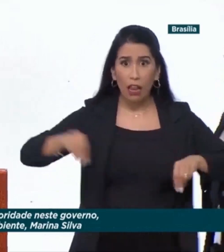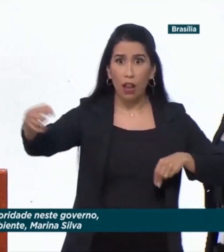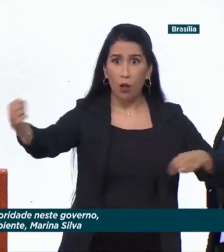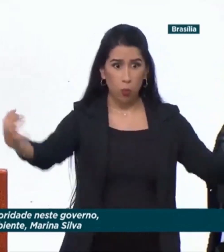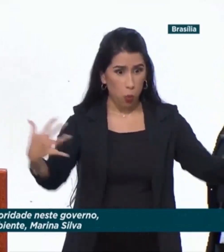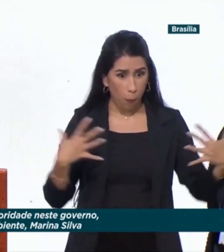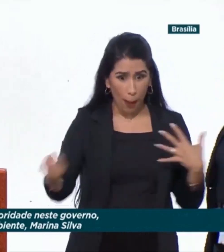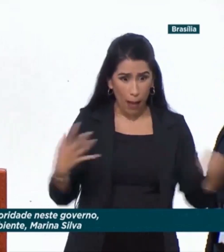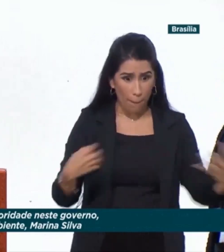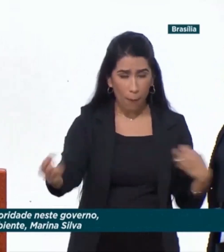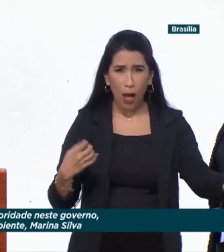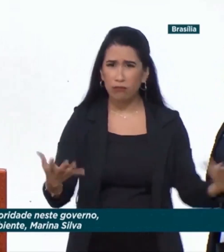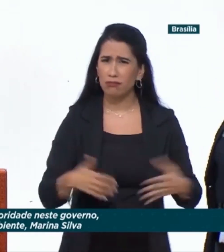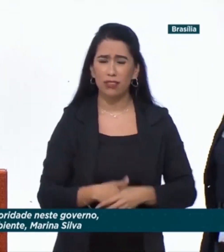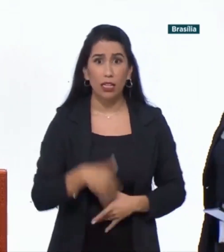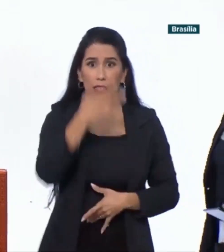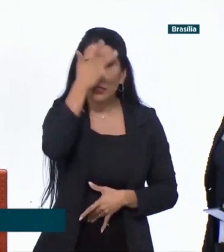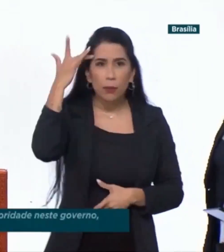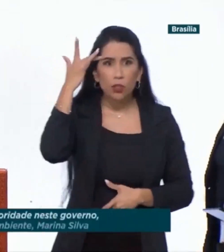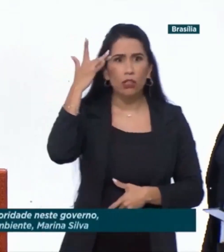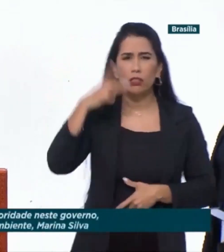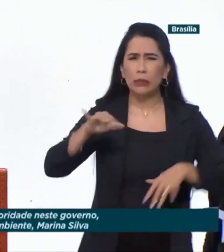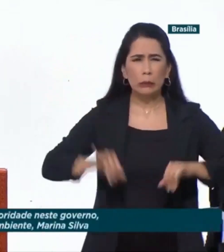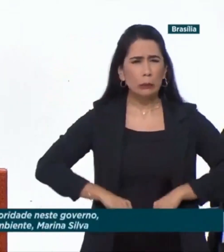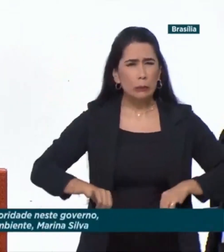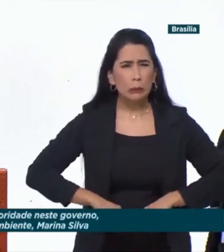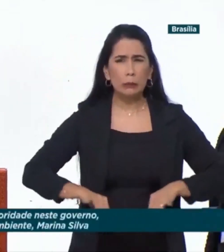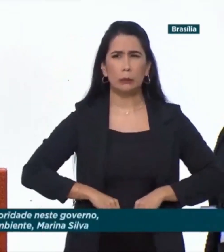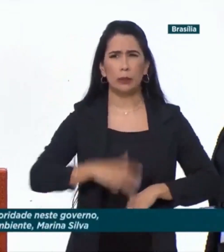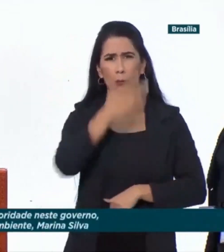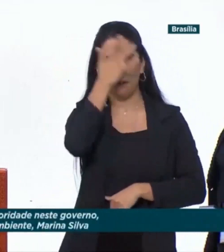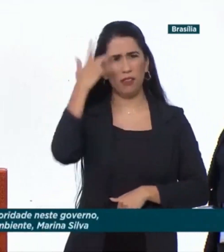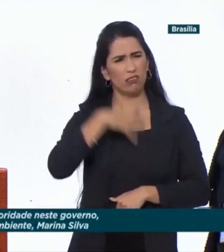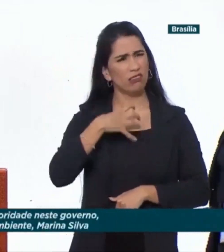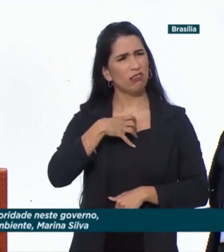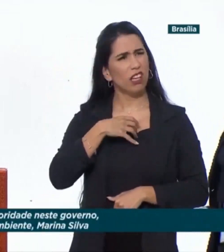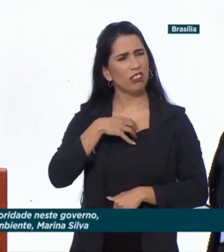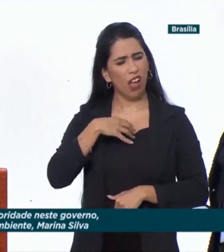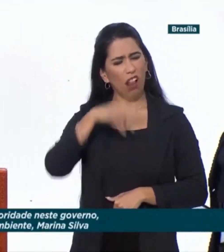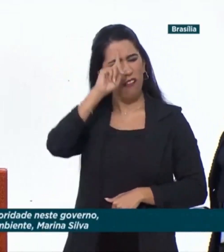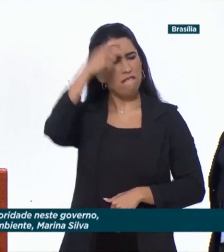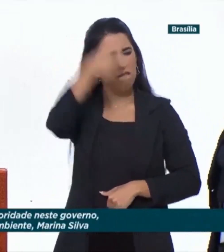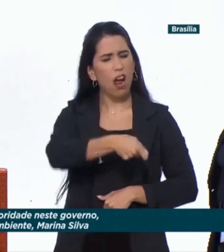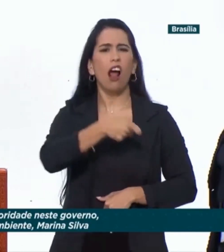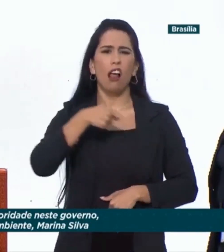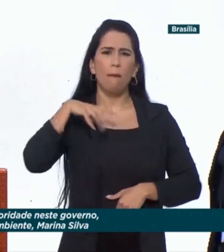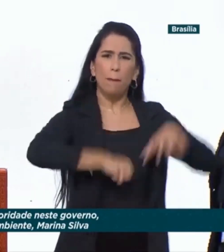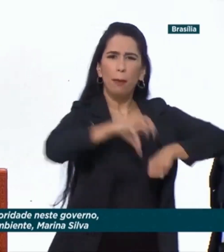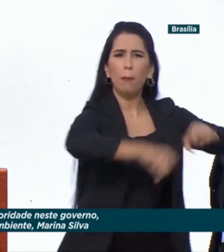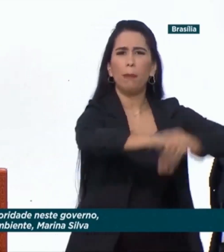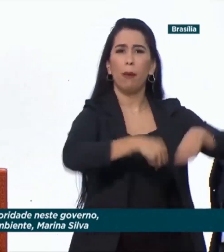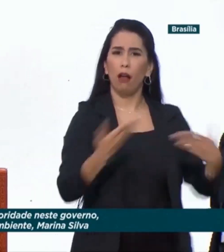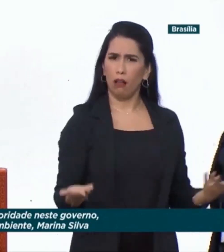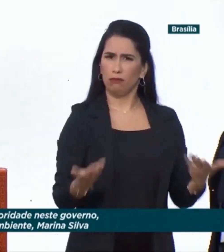unidades de conservação foram atacadas por pessoas que se sentiam autorizadas pelo mais alto escalão do